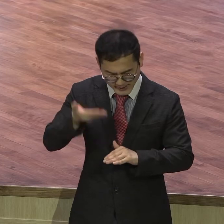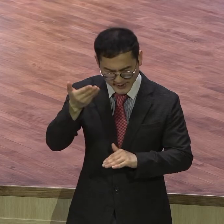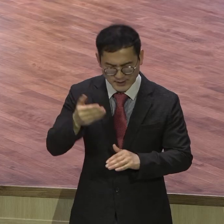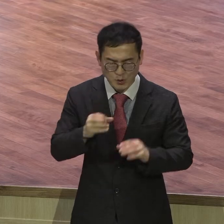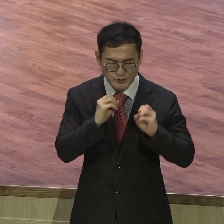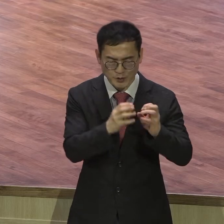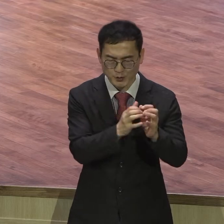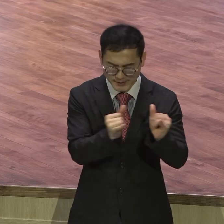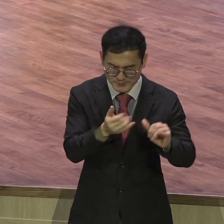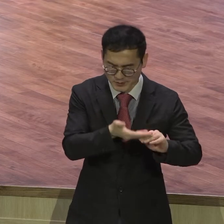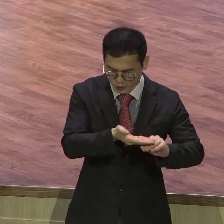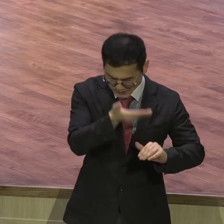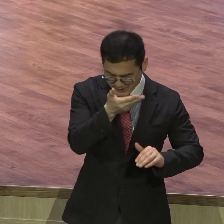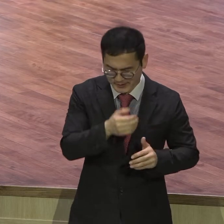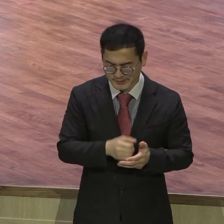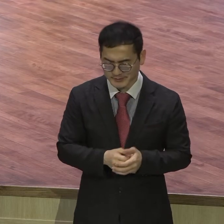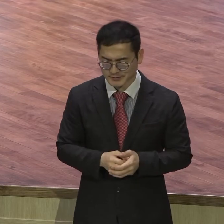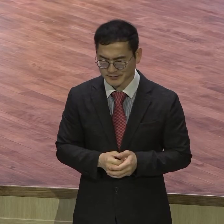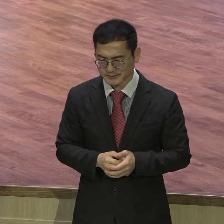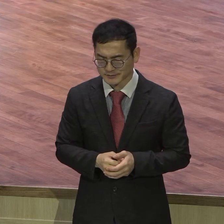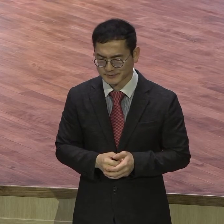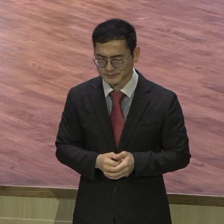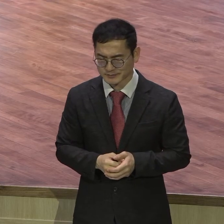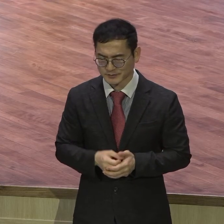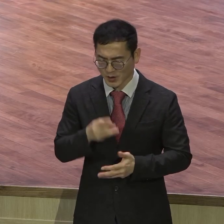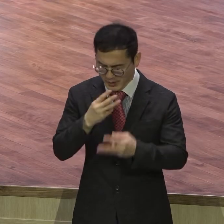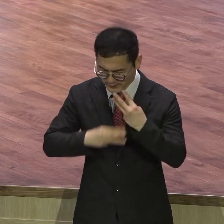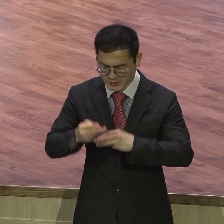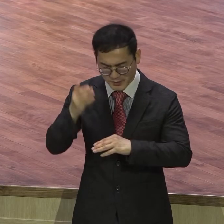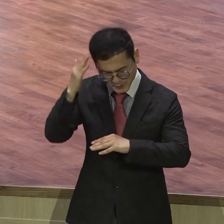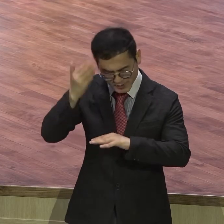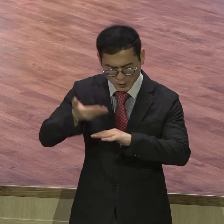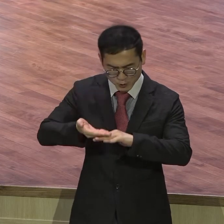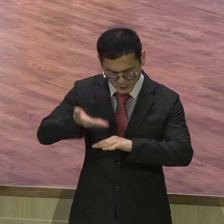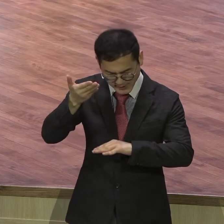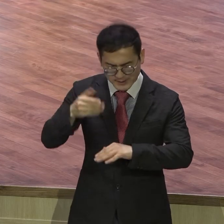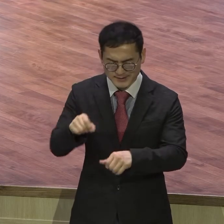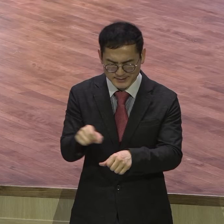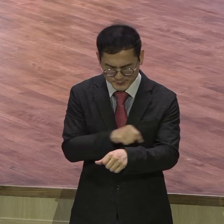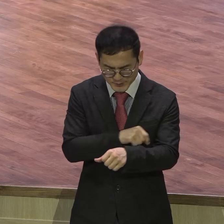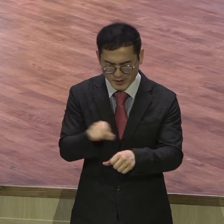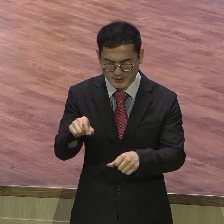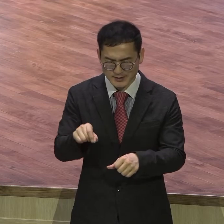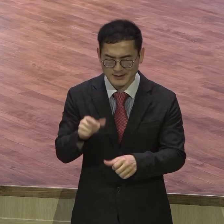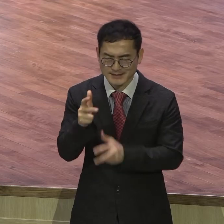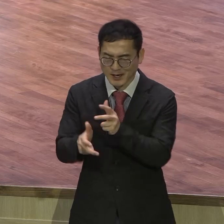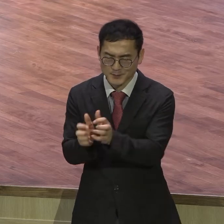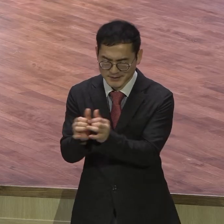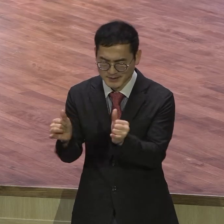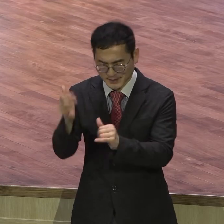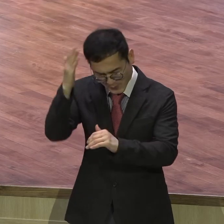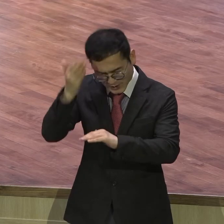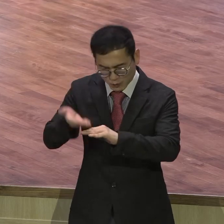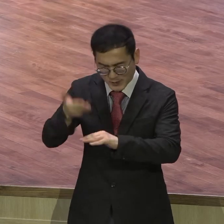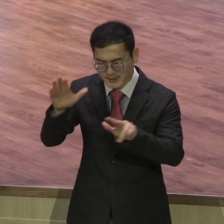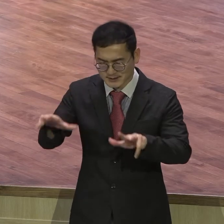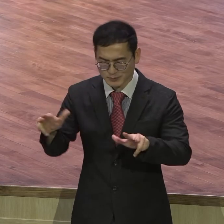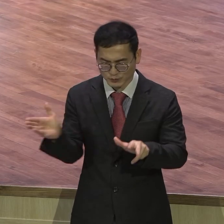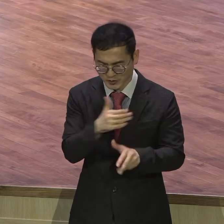해외직의 모든 성도를 자라는 랩런터들 머리위에 특별히 사료빈들 머리위에 지금보다 오늘까지 함께 계실